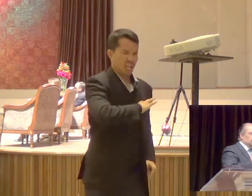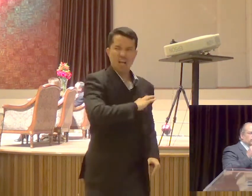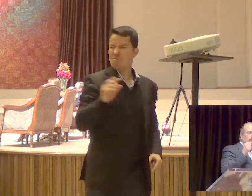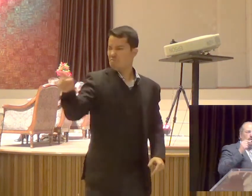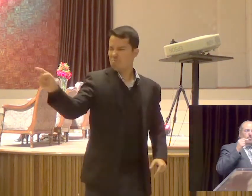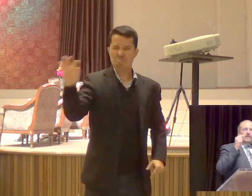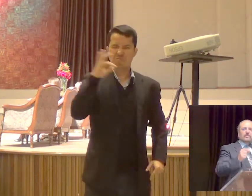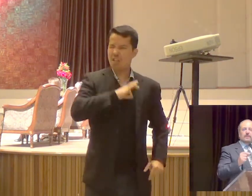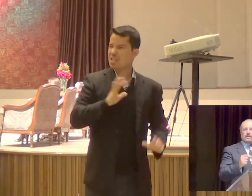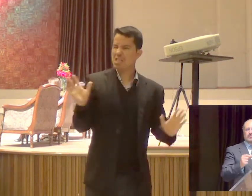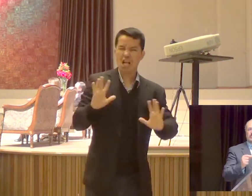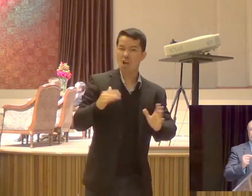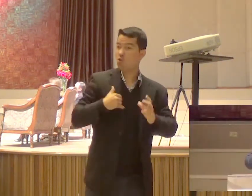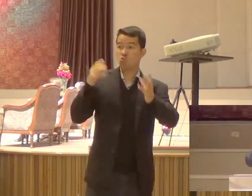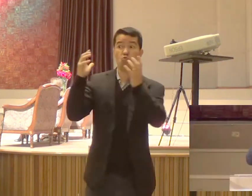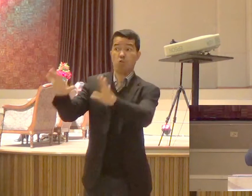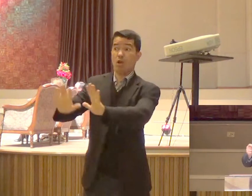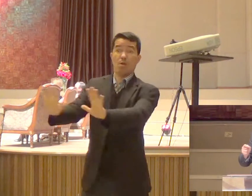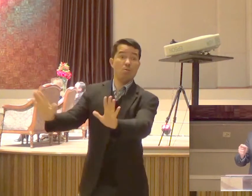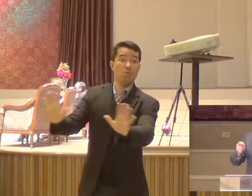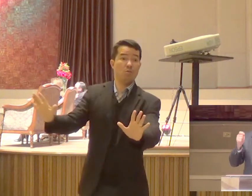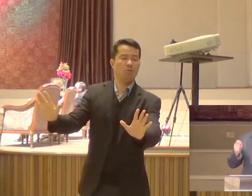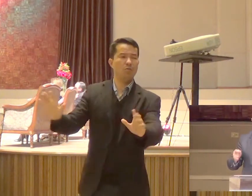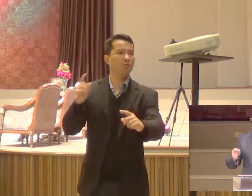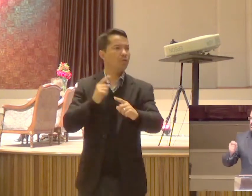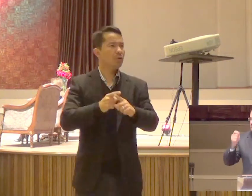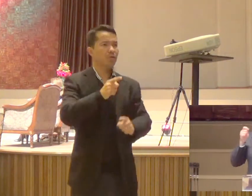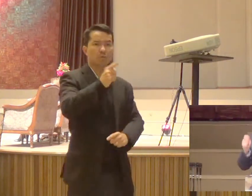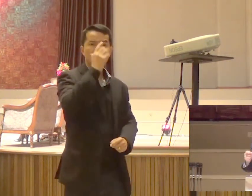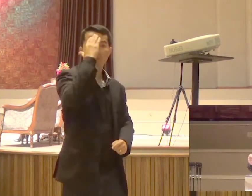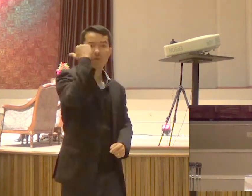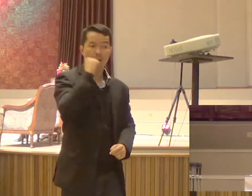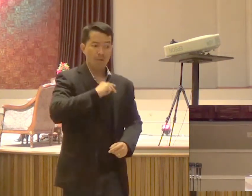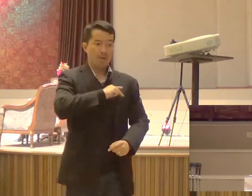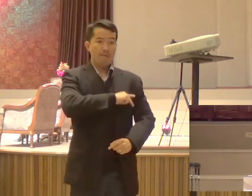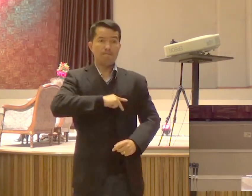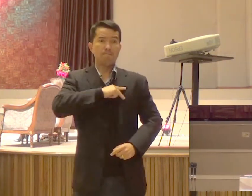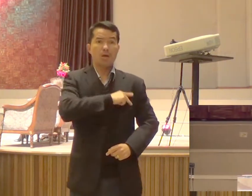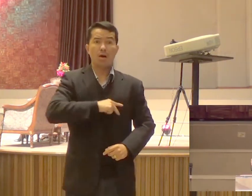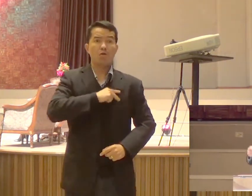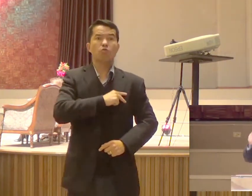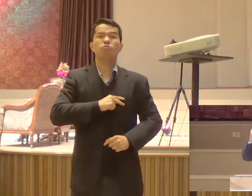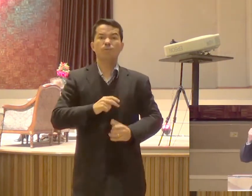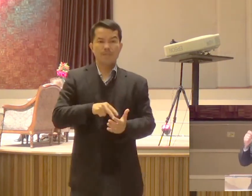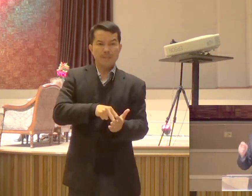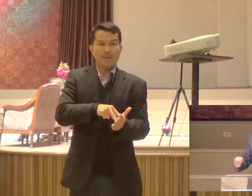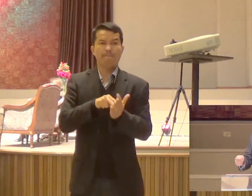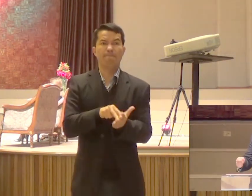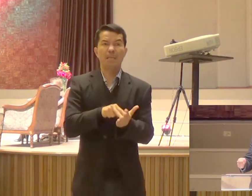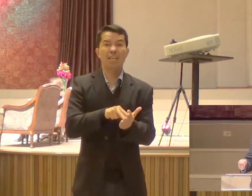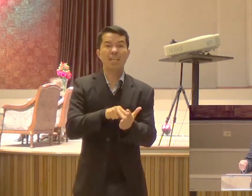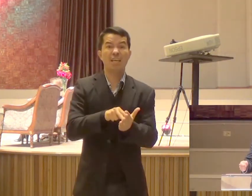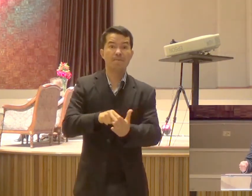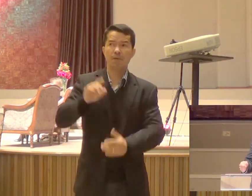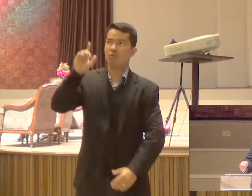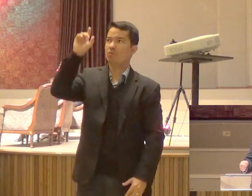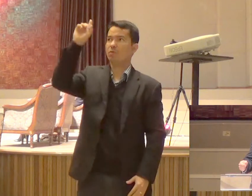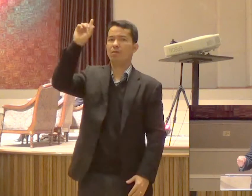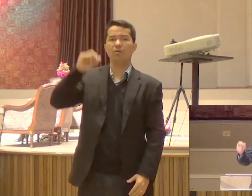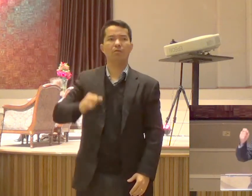irmãos O líder cristão É um líder que não se vende Ele não tem preço Ninguém